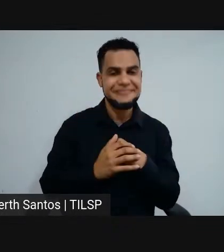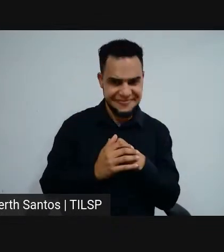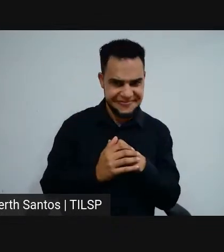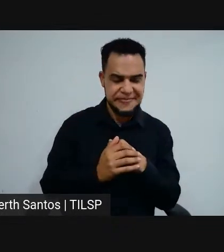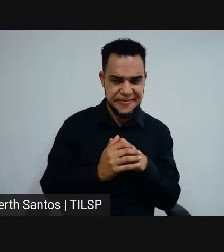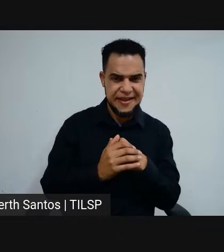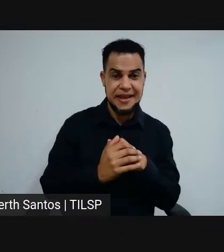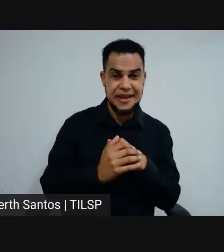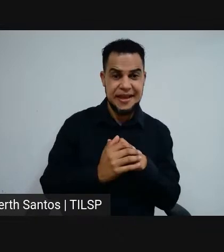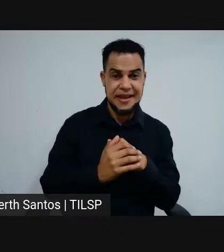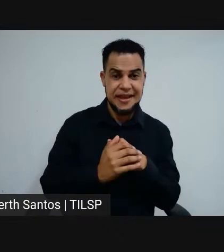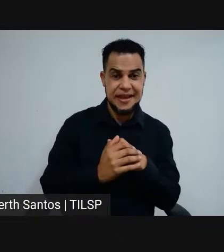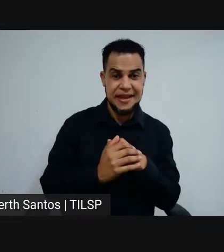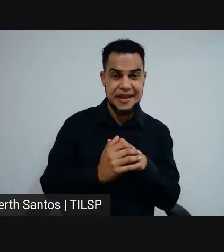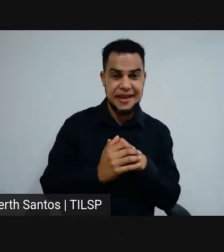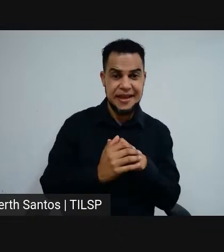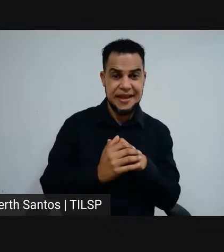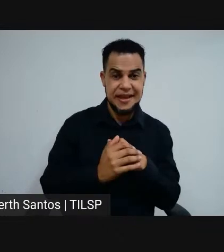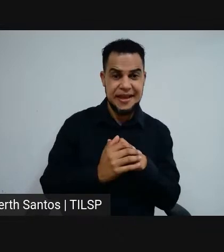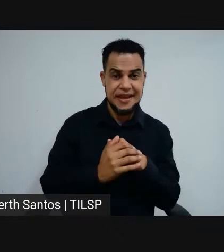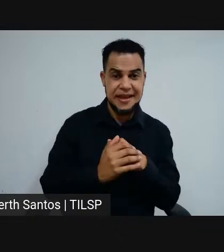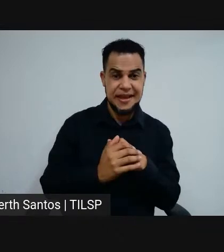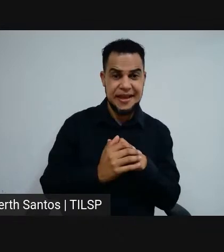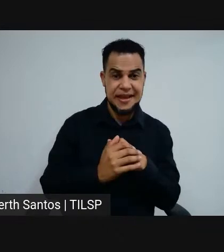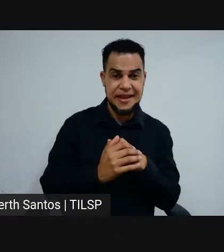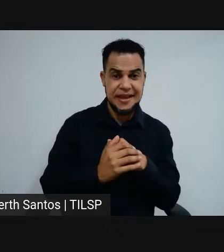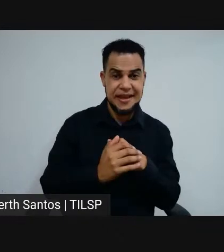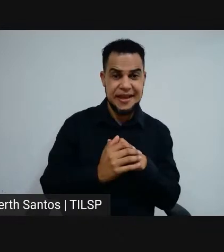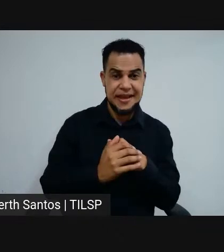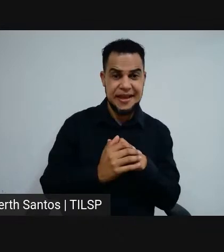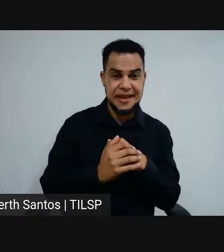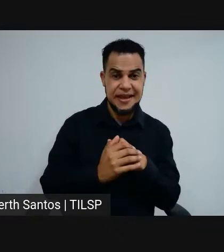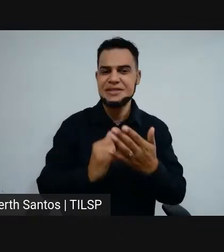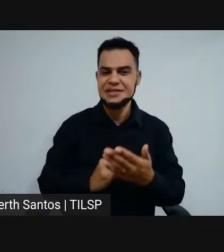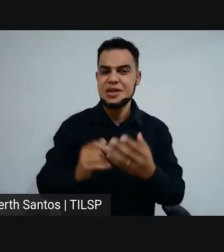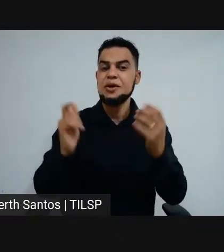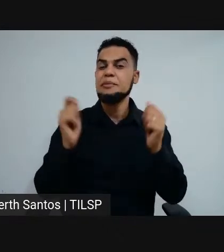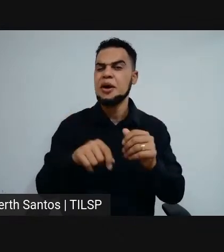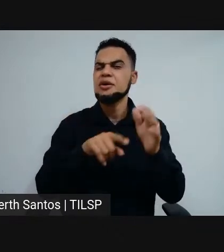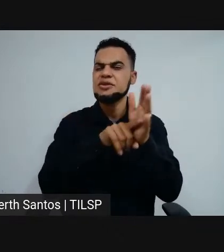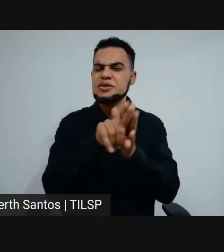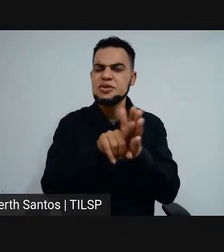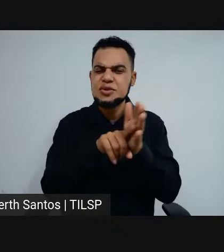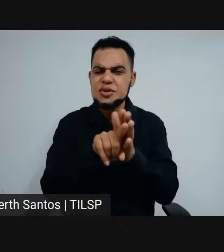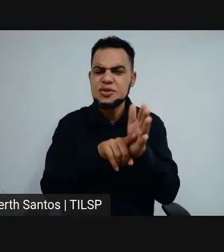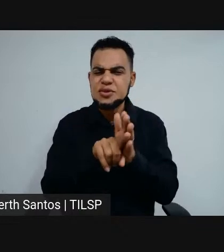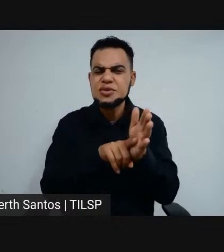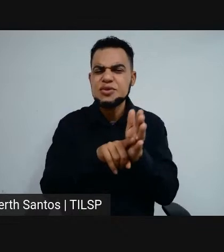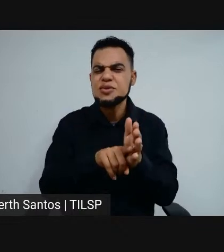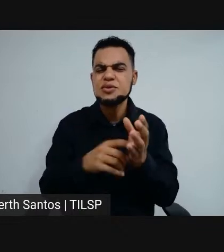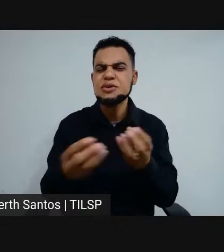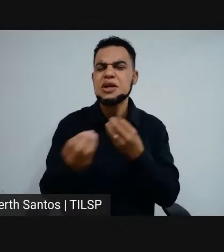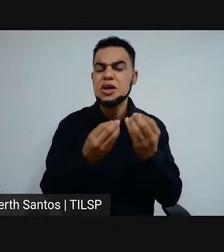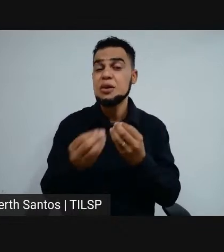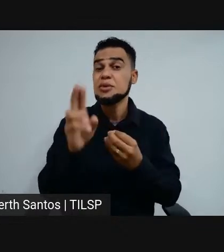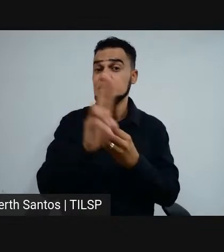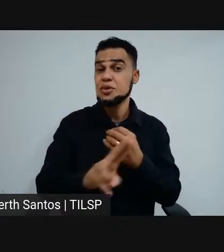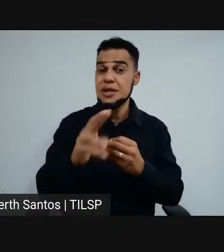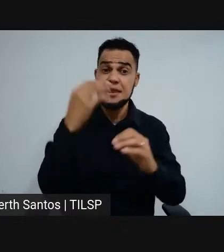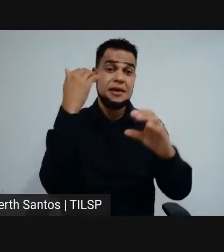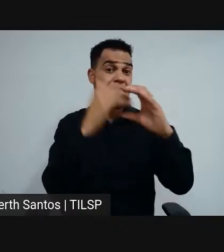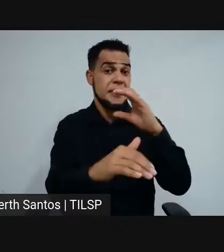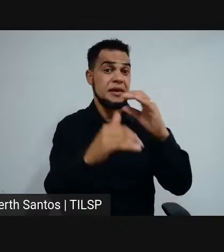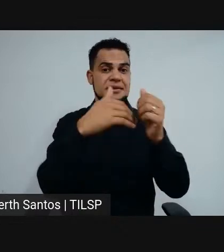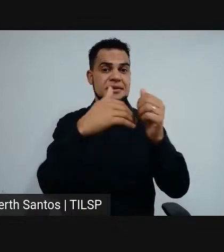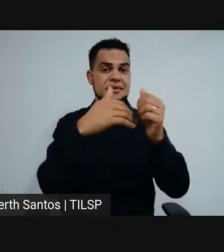candidato, onde você fez a sua inscrição, você pode fazer a consulta a partir do seu e-mail e senha, aquele